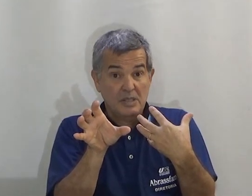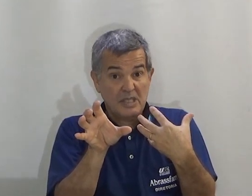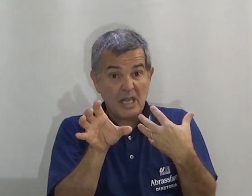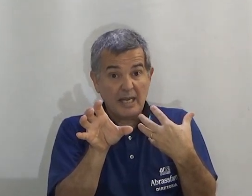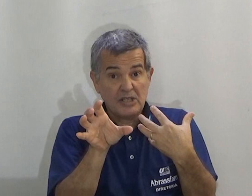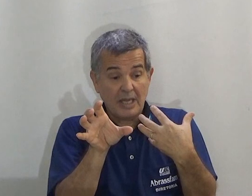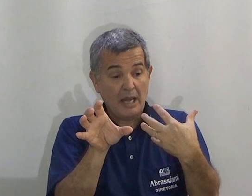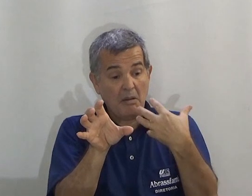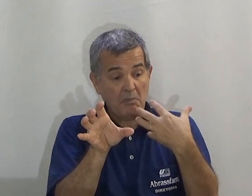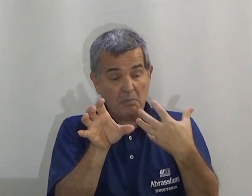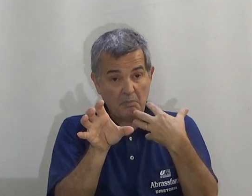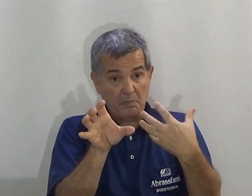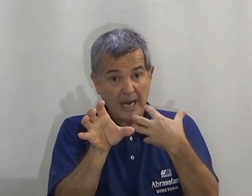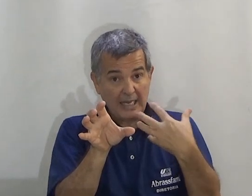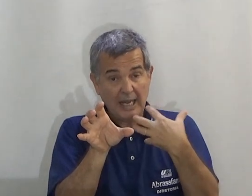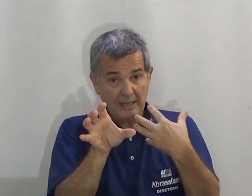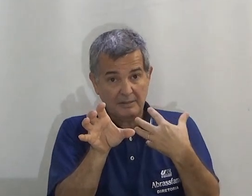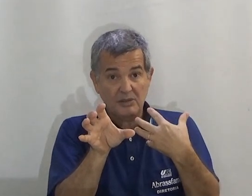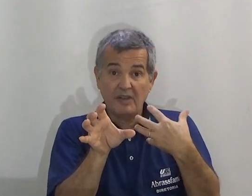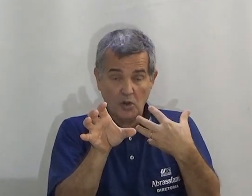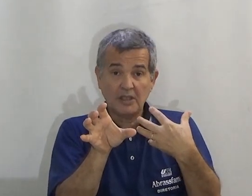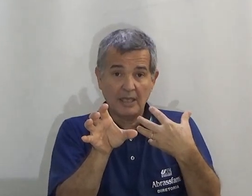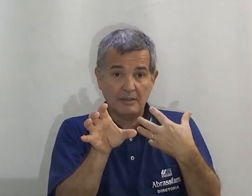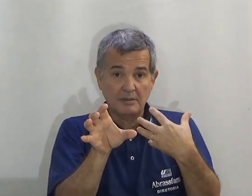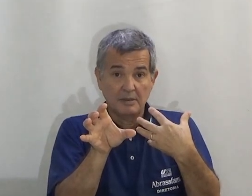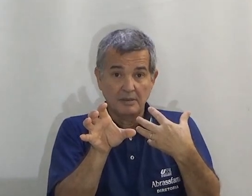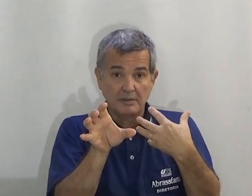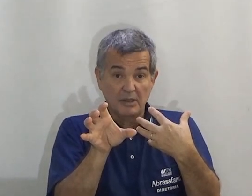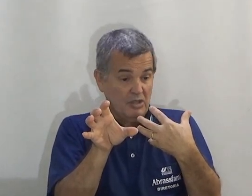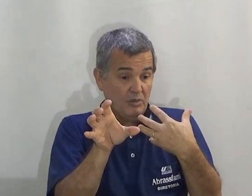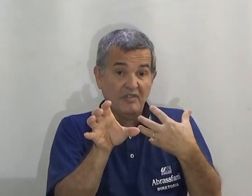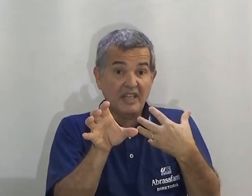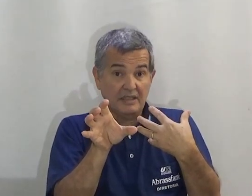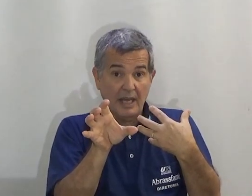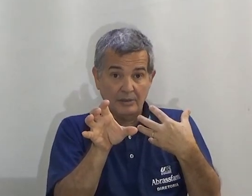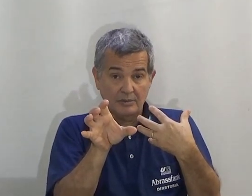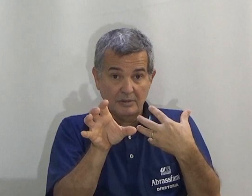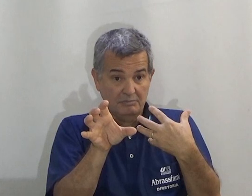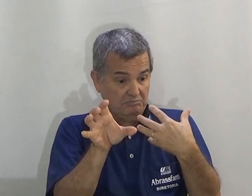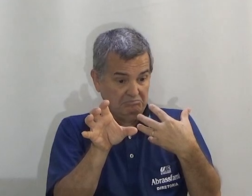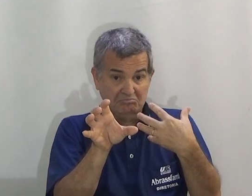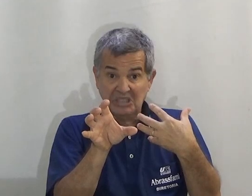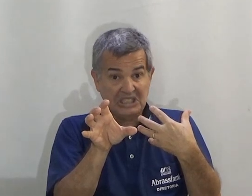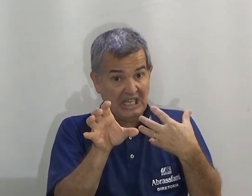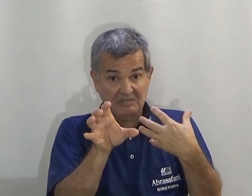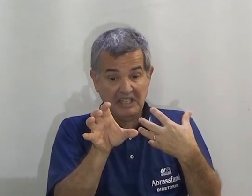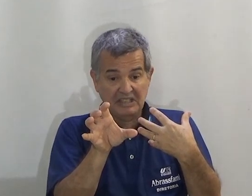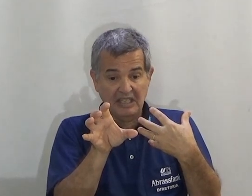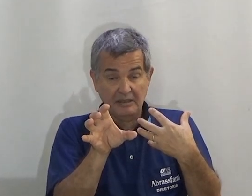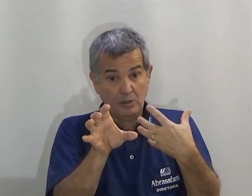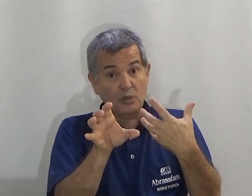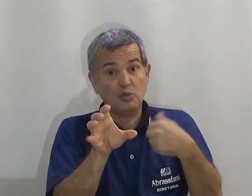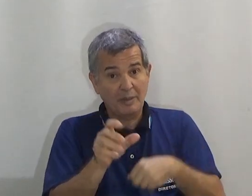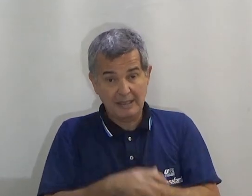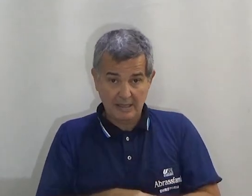Se a que está para cá estiver cortada. Se eu estiver enganado. E ela estiver